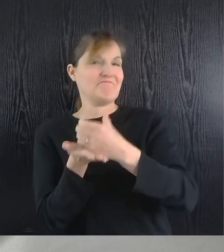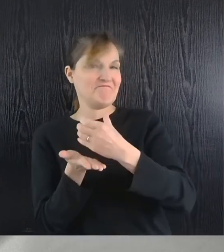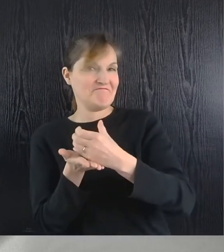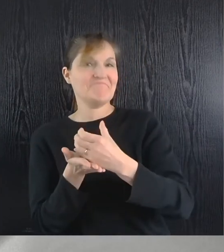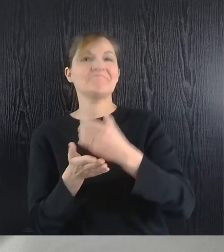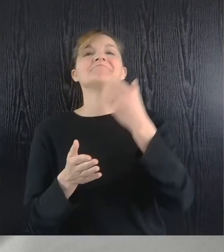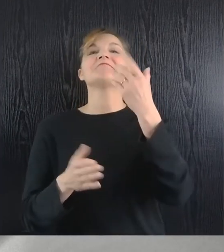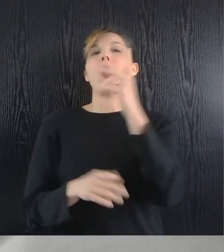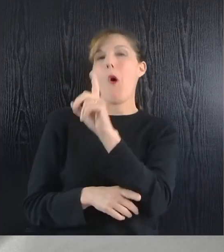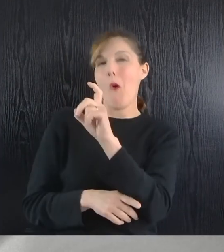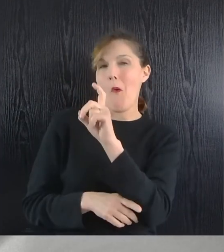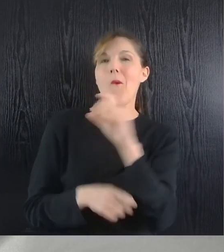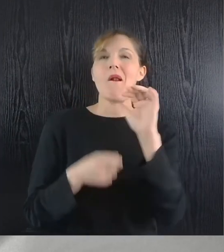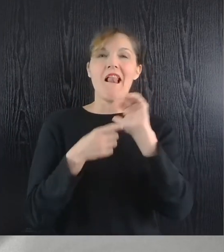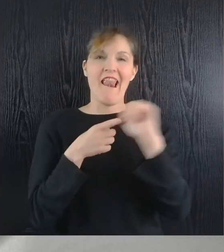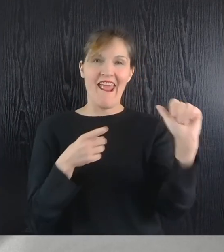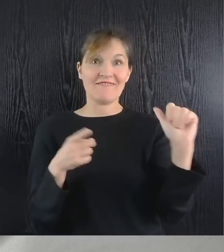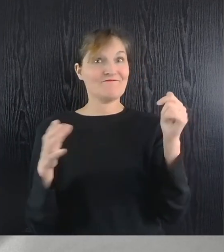un verre de lait.